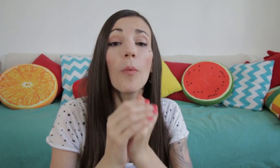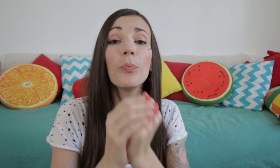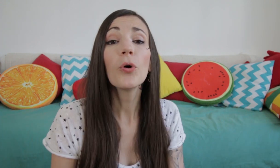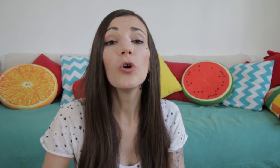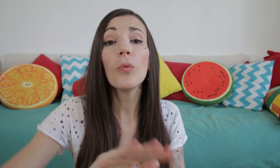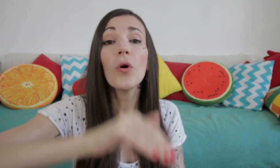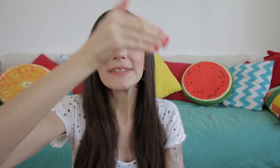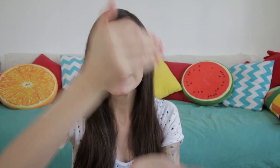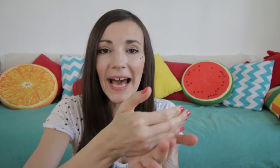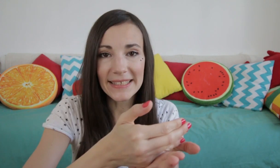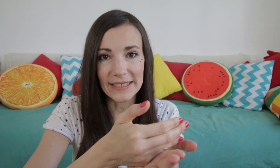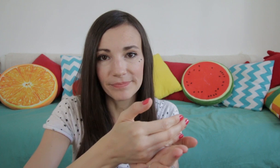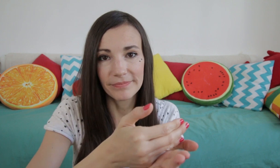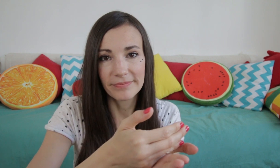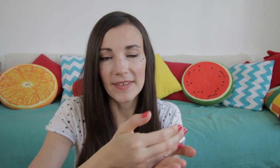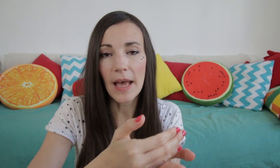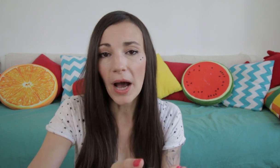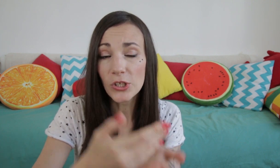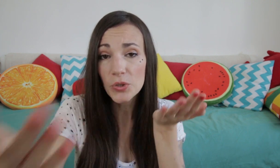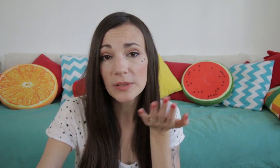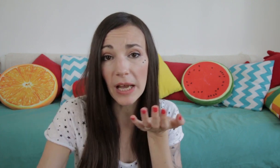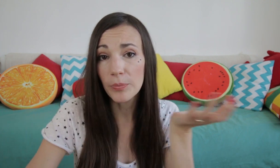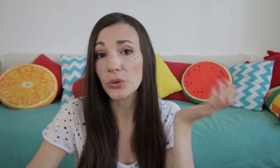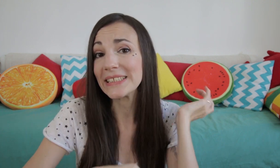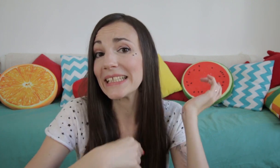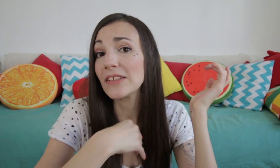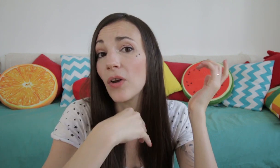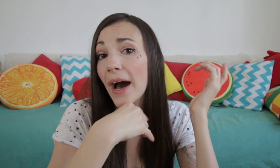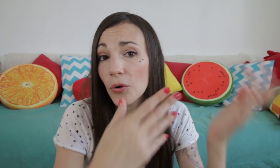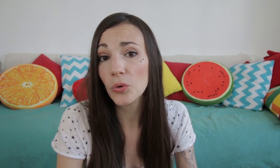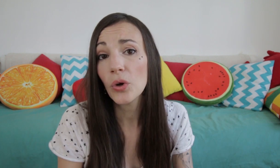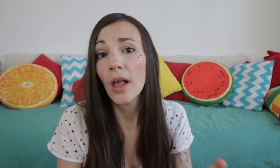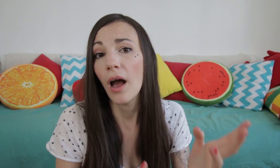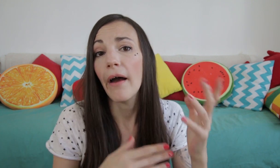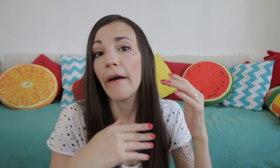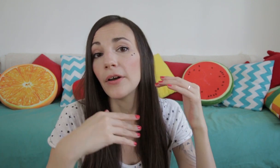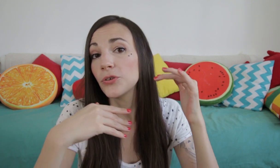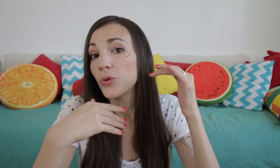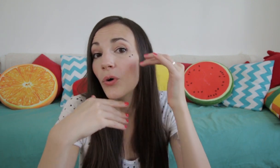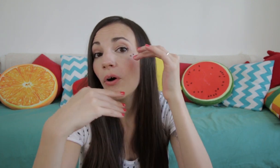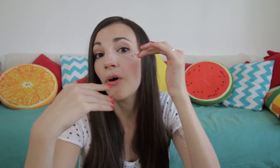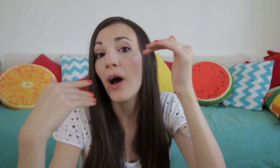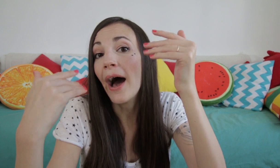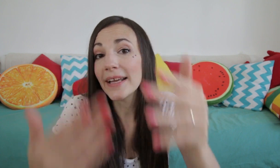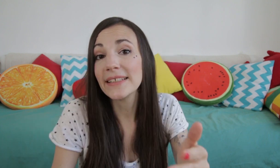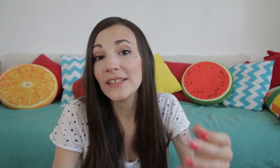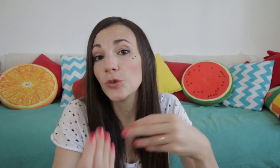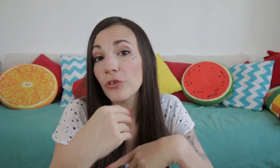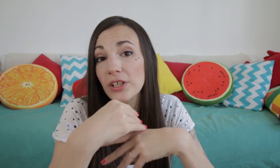Pour le mot s'arrêter. Ça marche aussi bien pour s'il est dans la rue qu'arrêter de manger